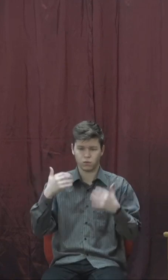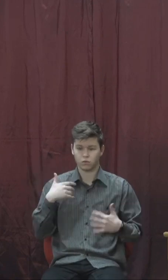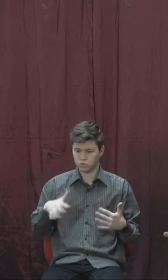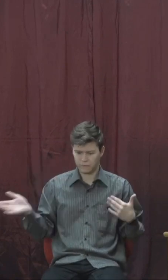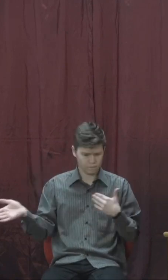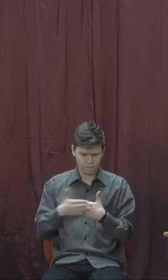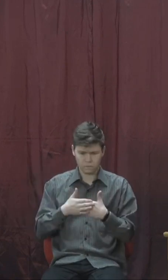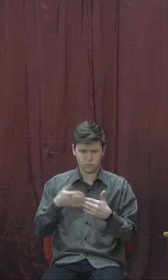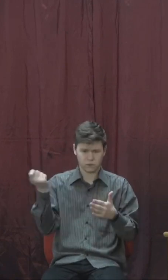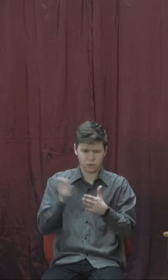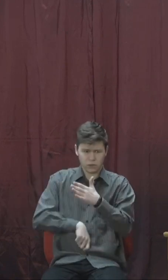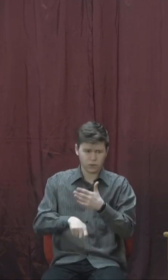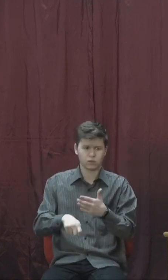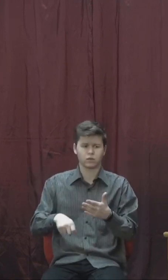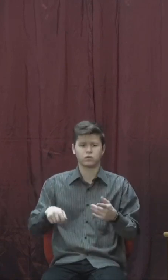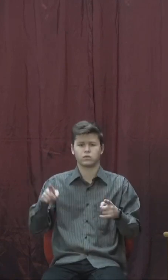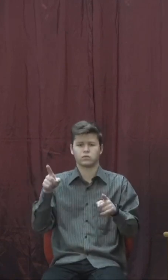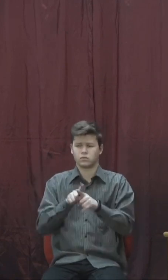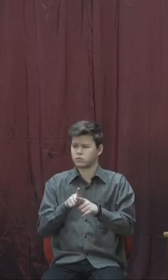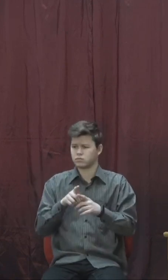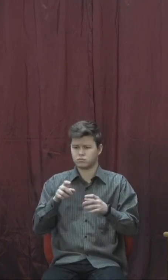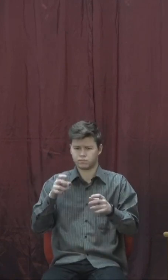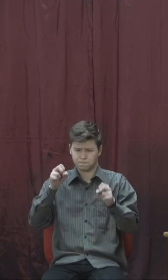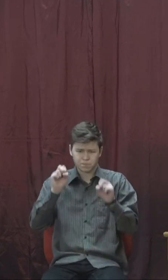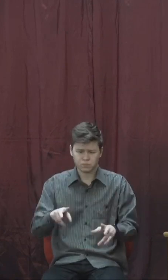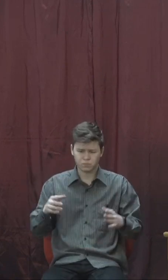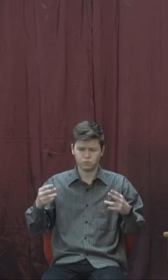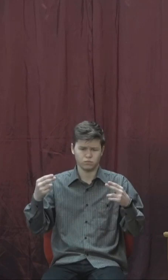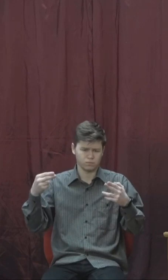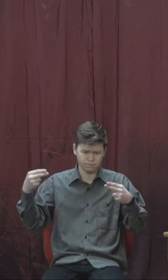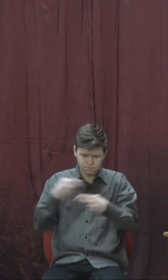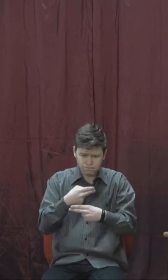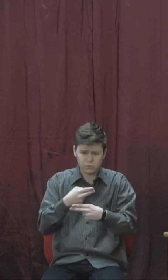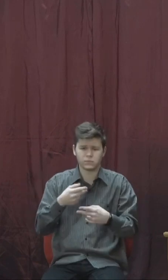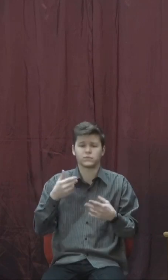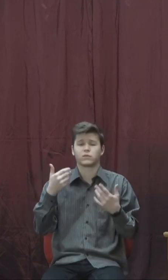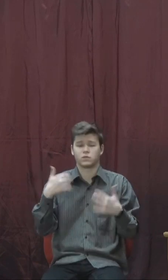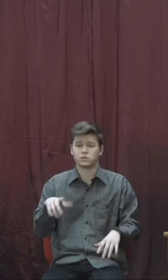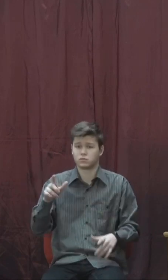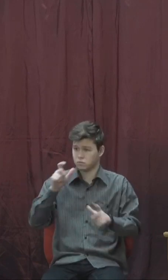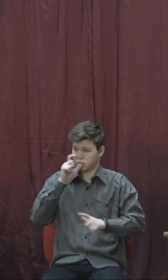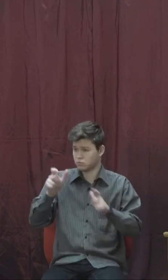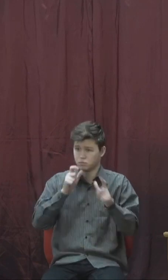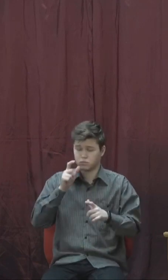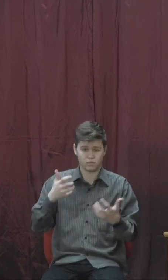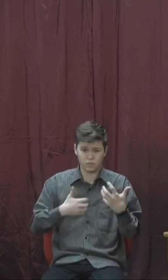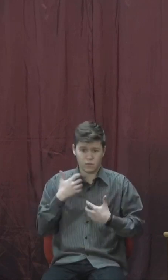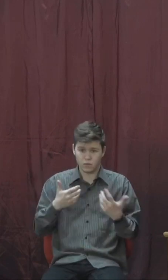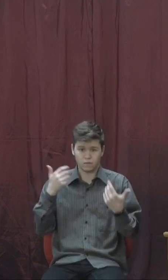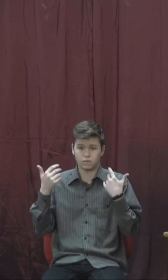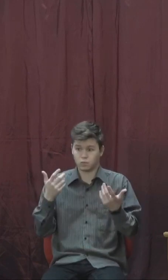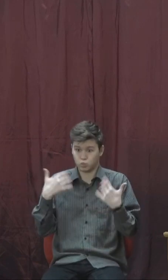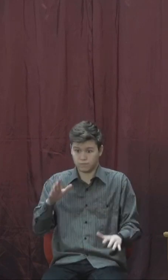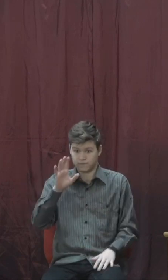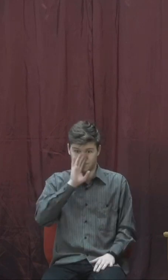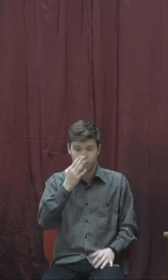Закрили ворота, закрили засуви на воротах і почали бити тривогу. Прийшов ворог.